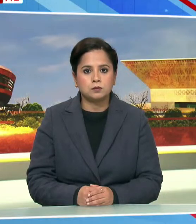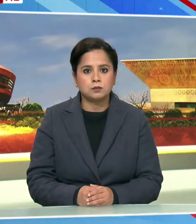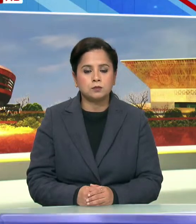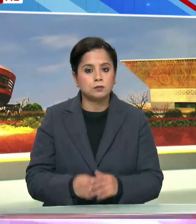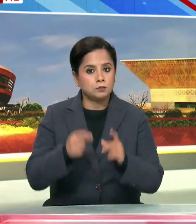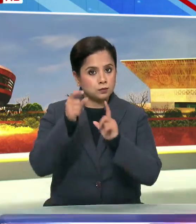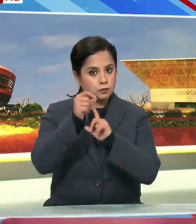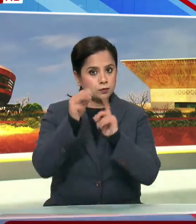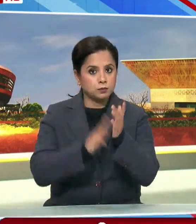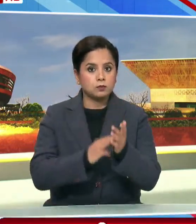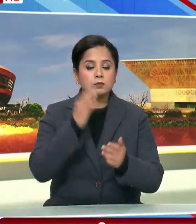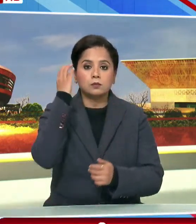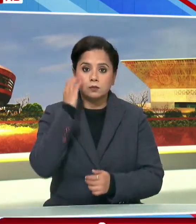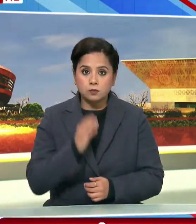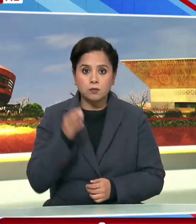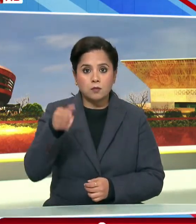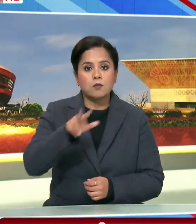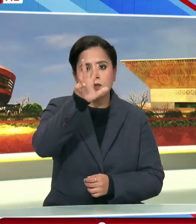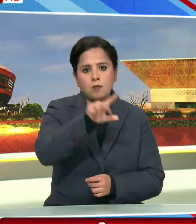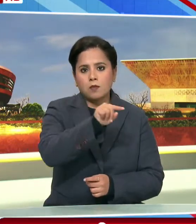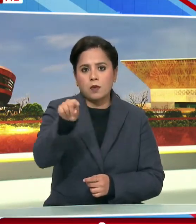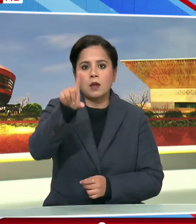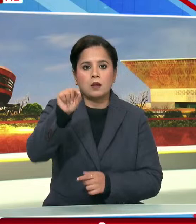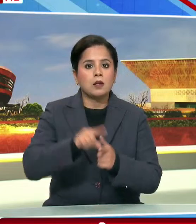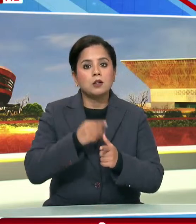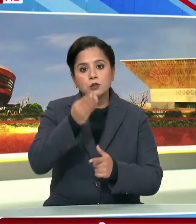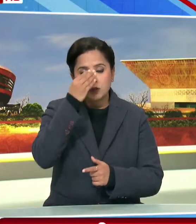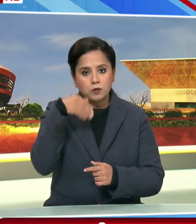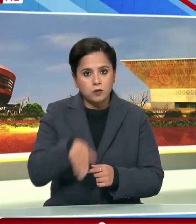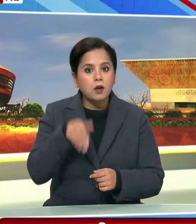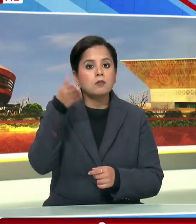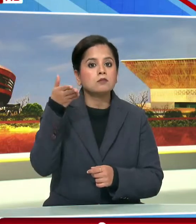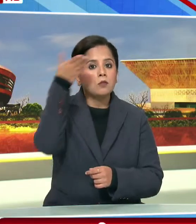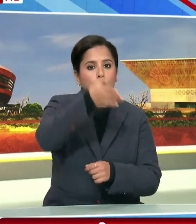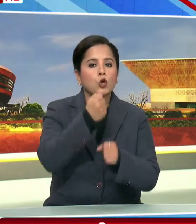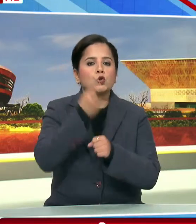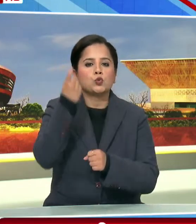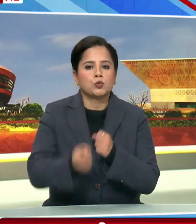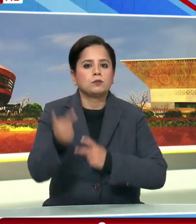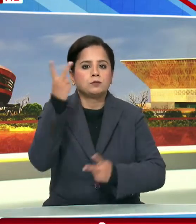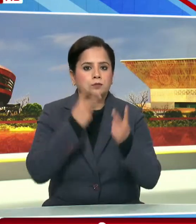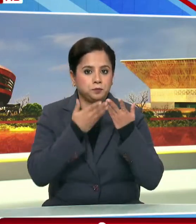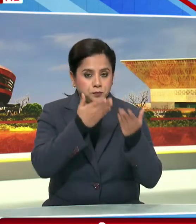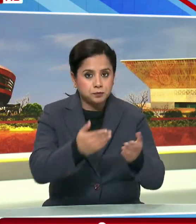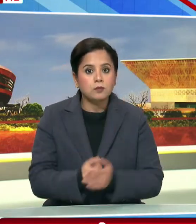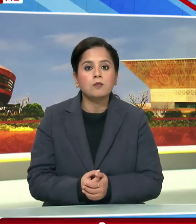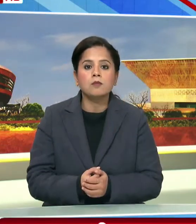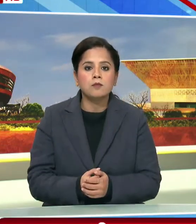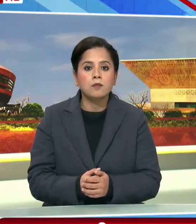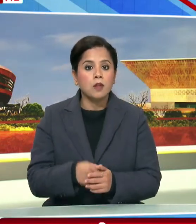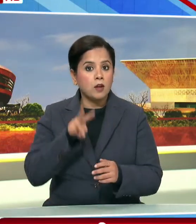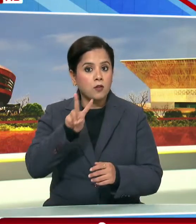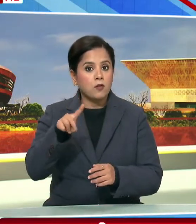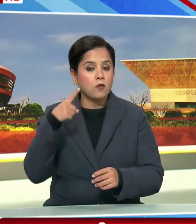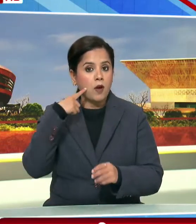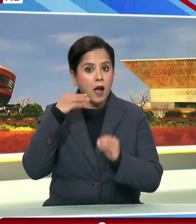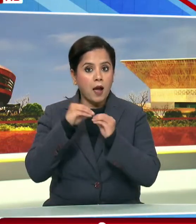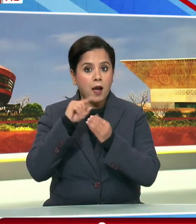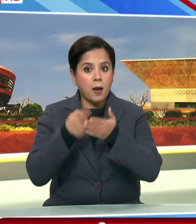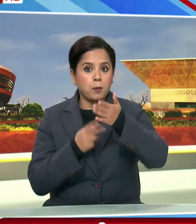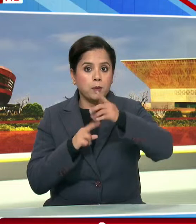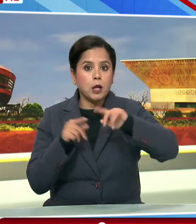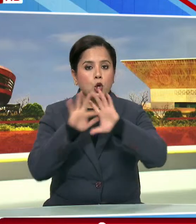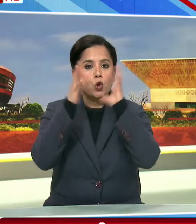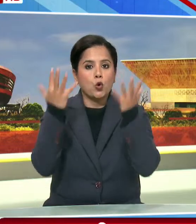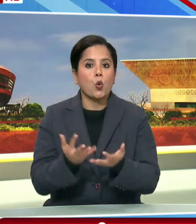प्रधान मंत्री नरेंद्र मोदी आठ से दस जनवरी तक करेंगे गुजुरात का दौरा वाइबरेंट गुजुरात